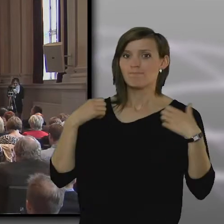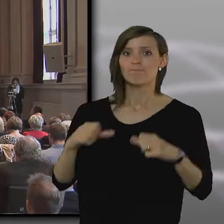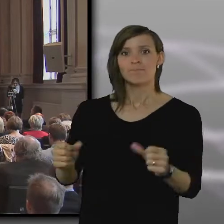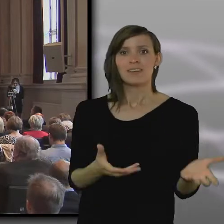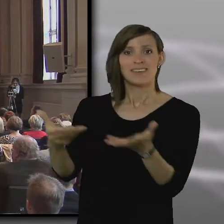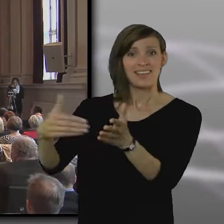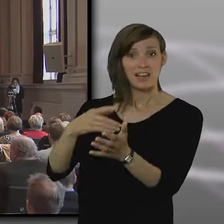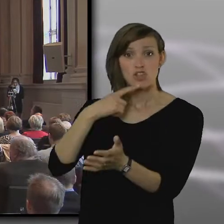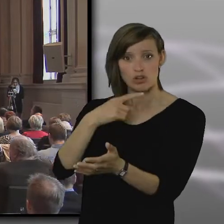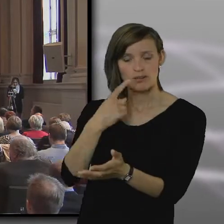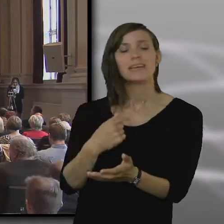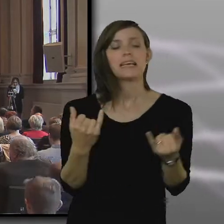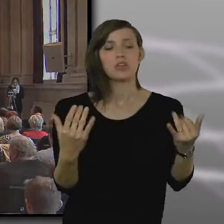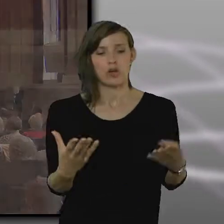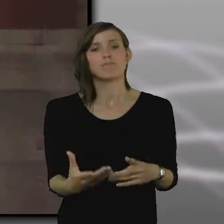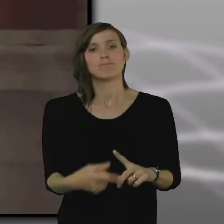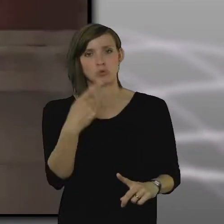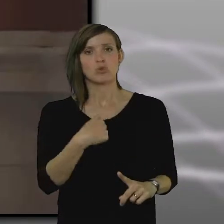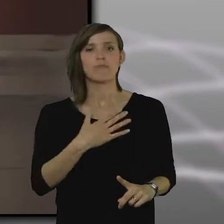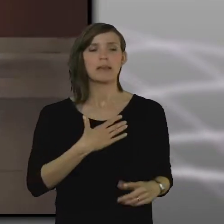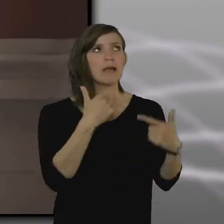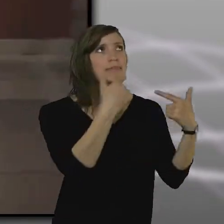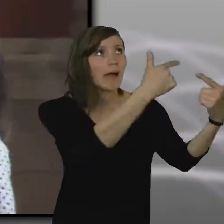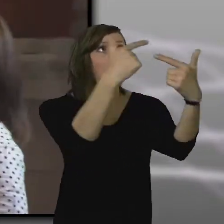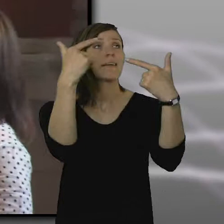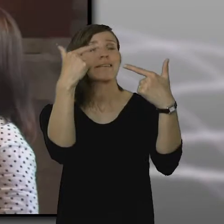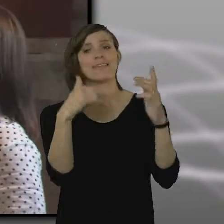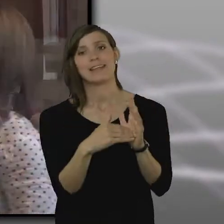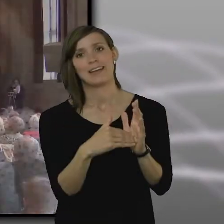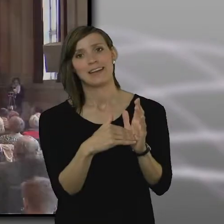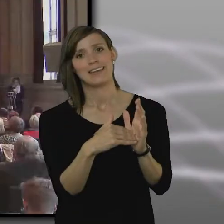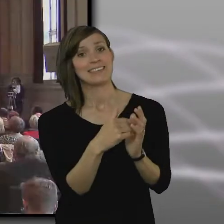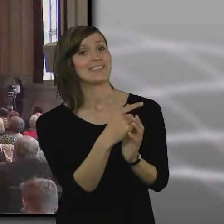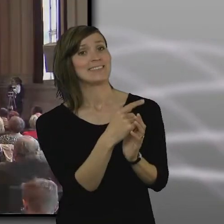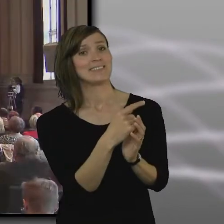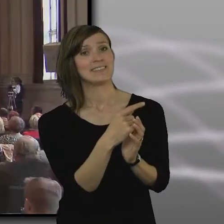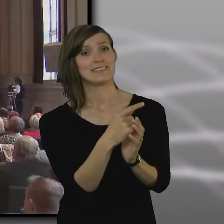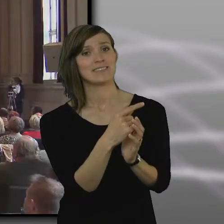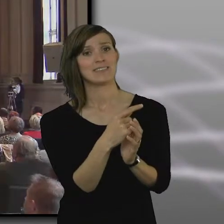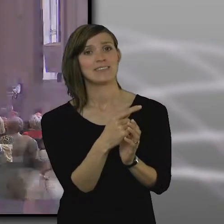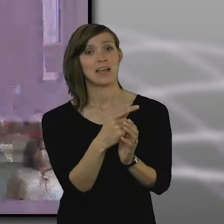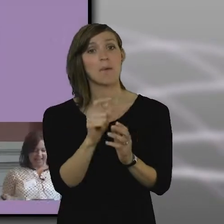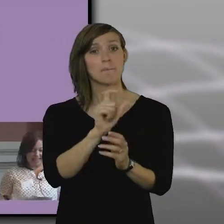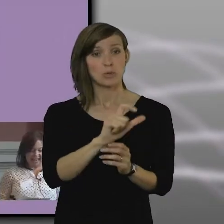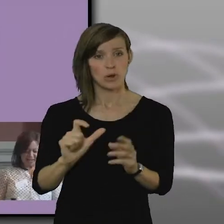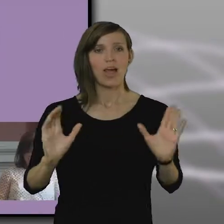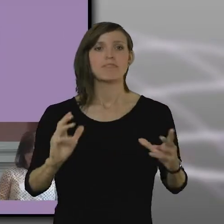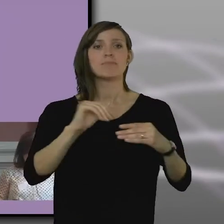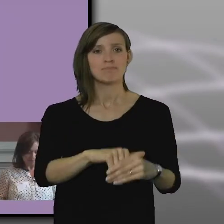rikta ett särskilt tack till alla er som har varit medlemmare i de här två expertråden. Det